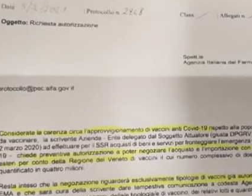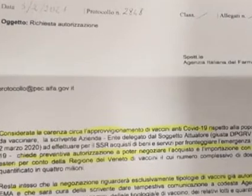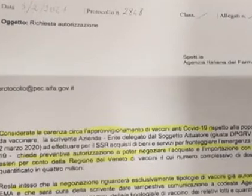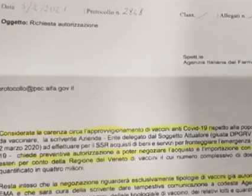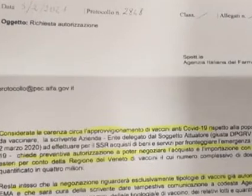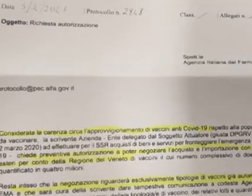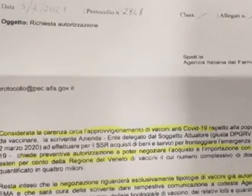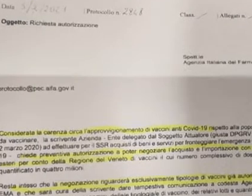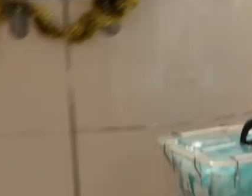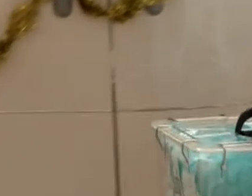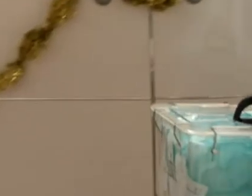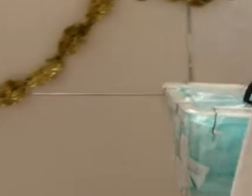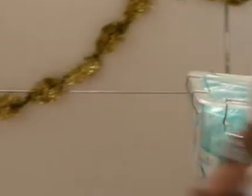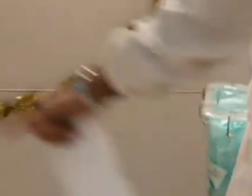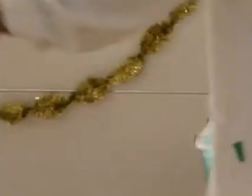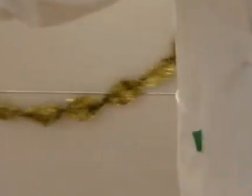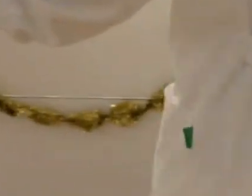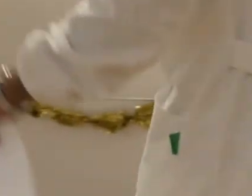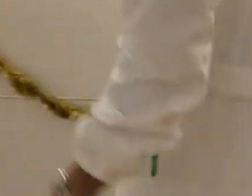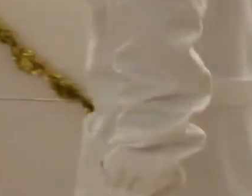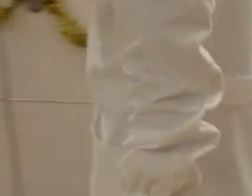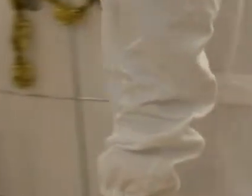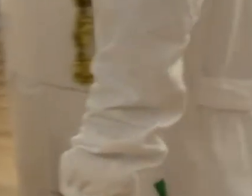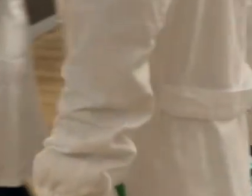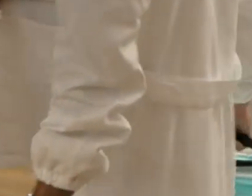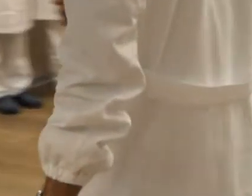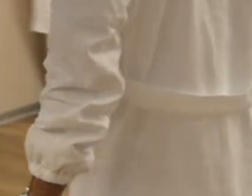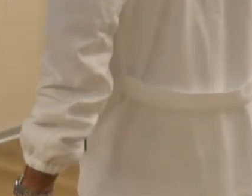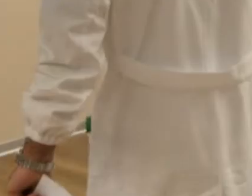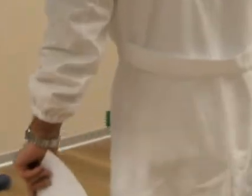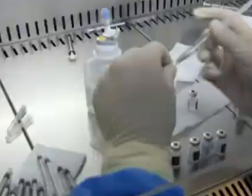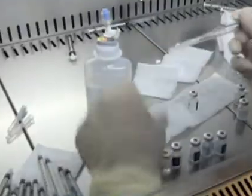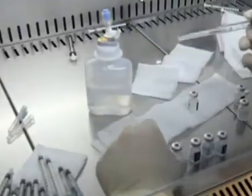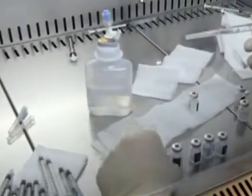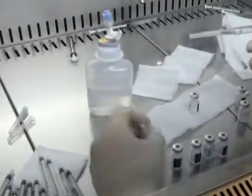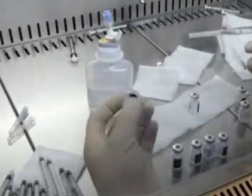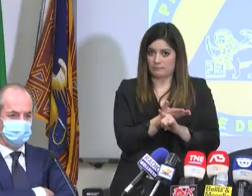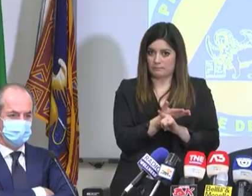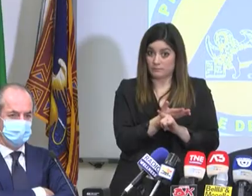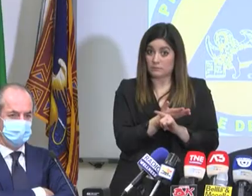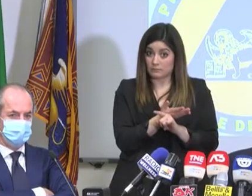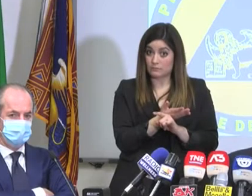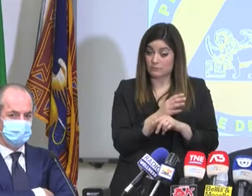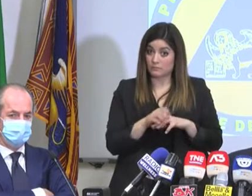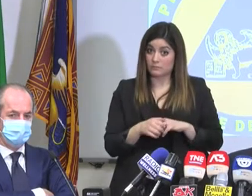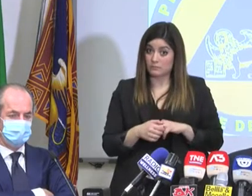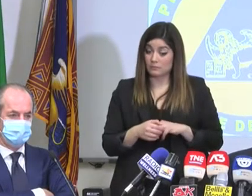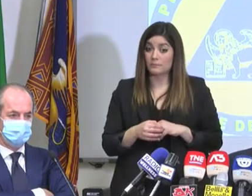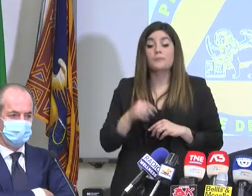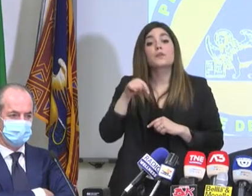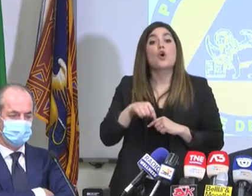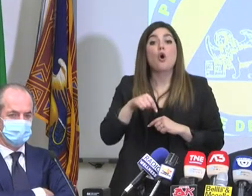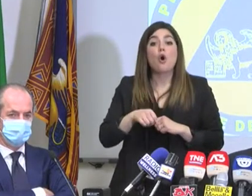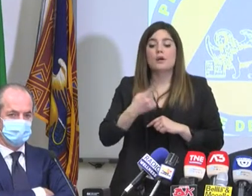lettera indirizzata all'AIFA nella quale ha chiesto di poter negoziare l'acquisto e l'importazione di 4 milioni di dosi. In questo momento noi